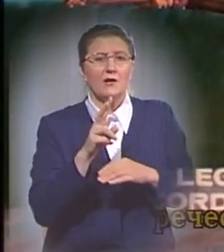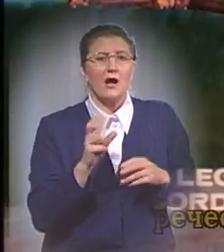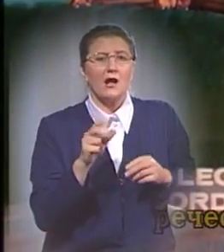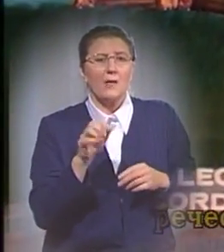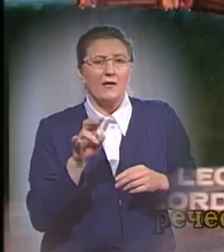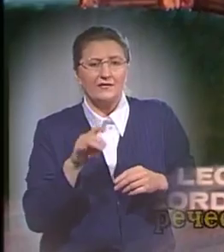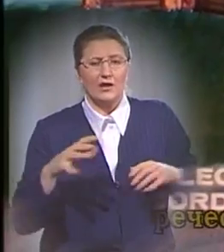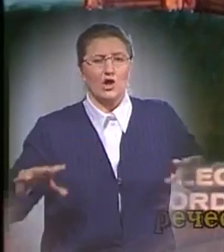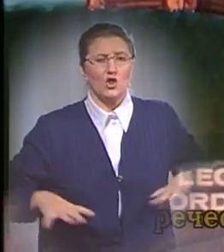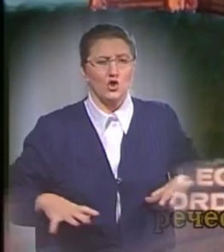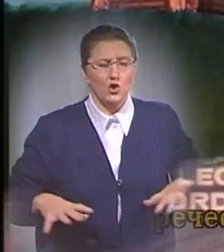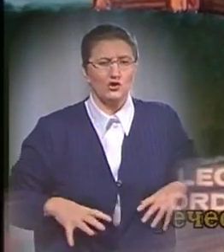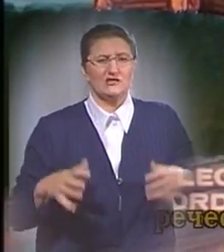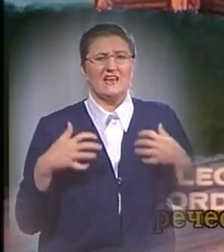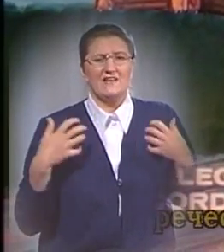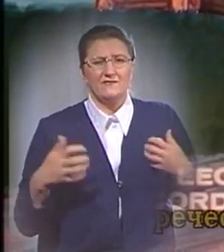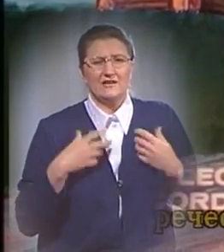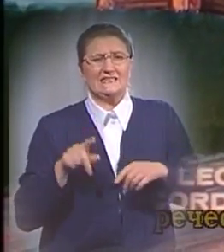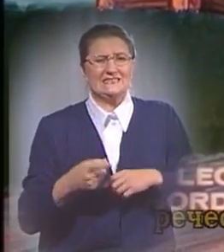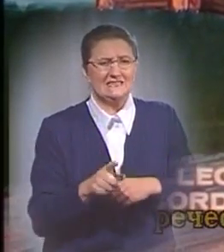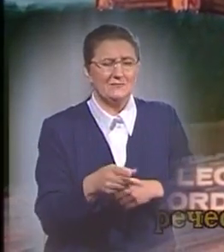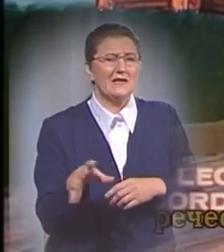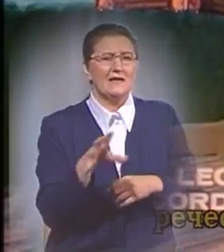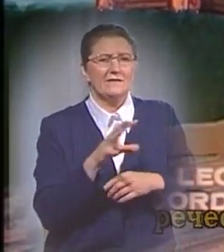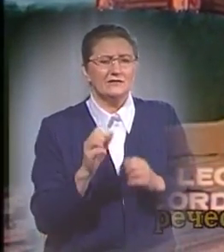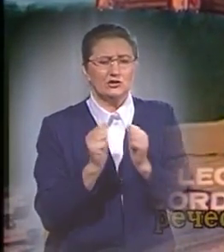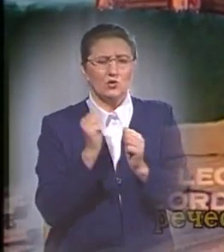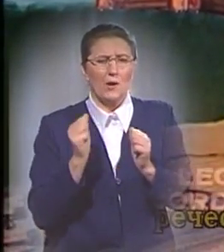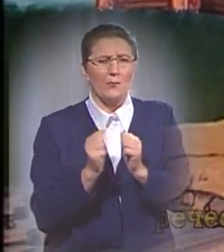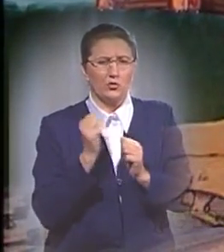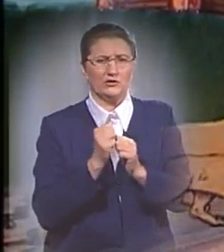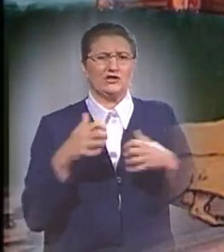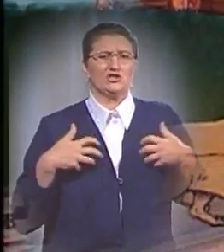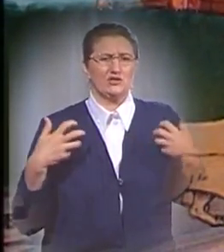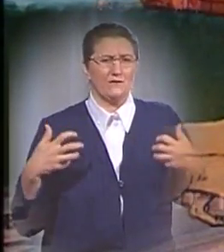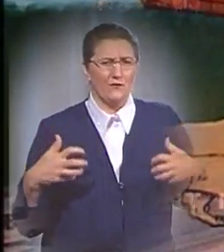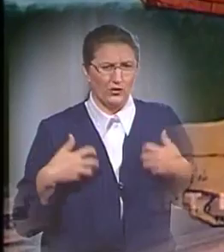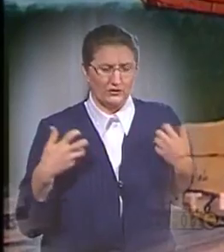лошади, львы и змеи и все виды сухопутных животных. Он всех их вместил.